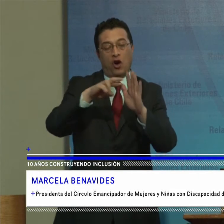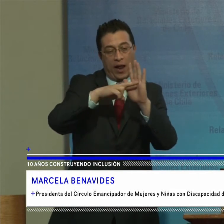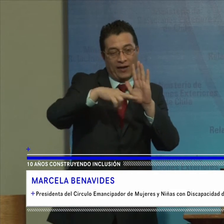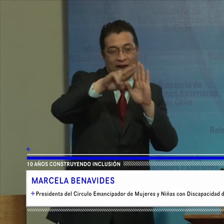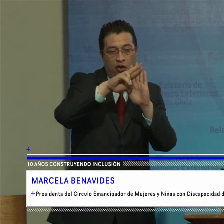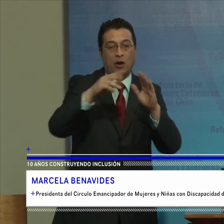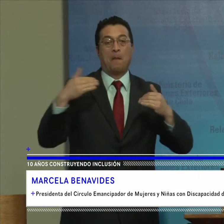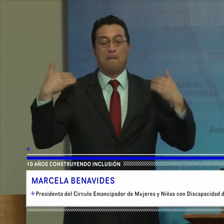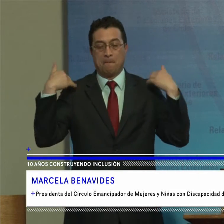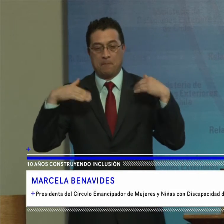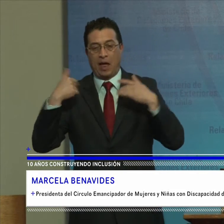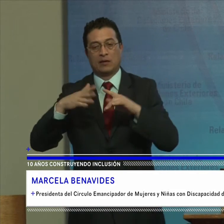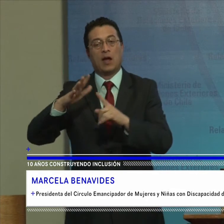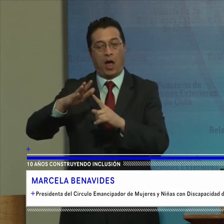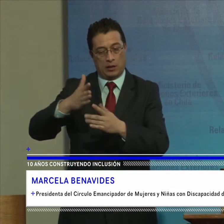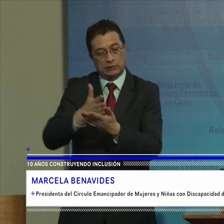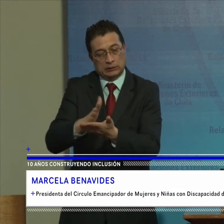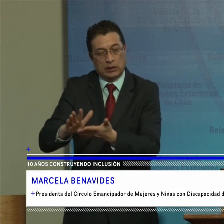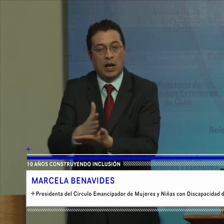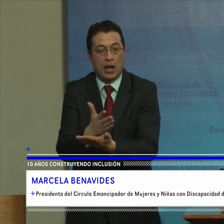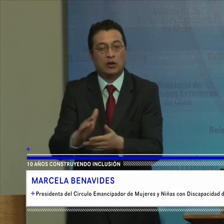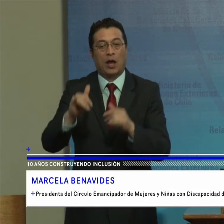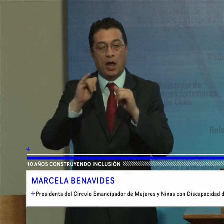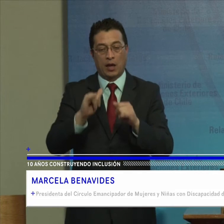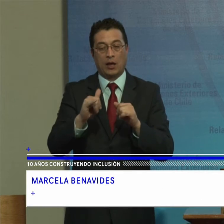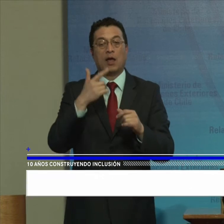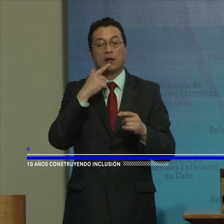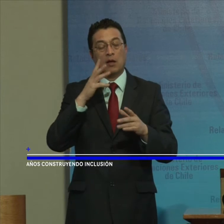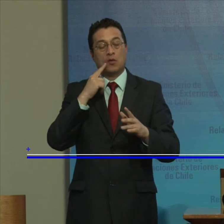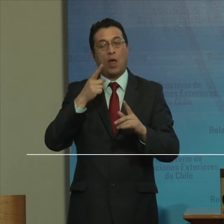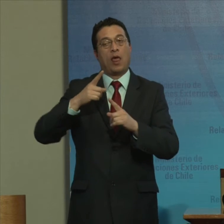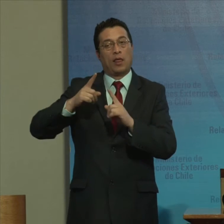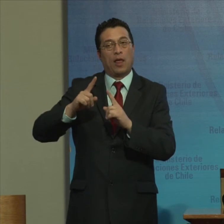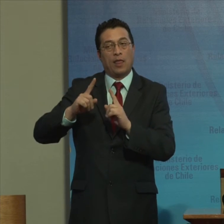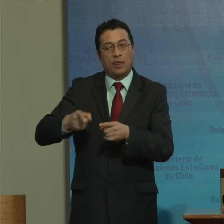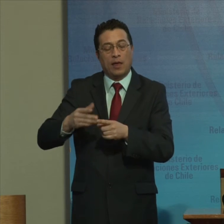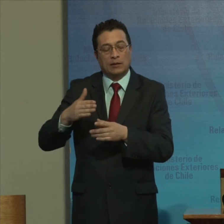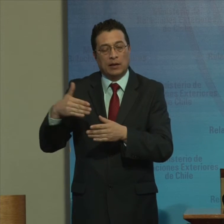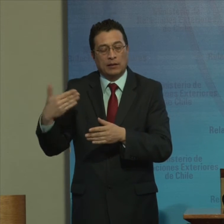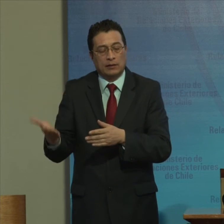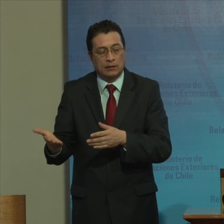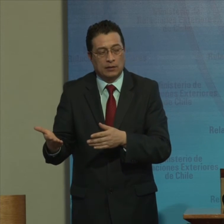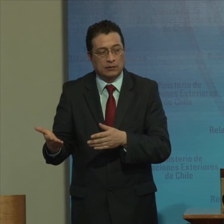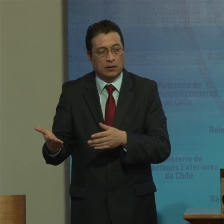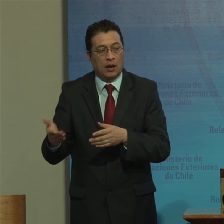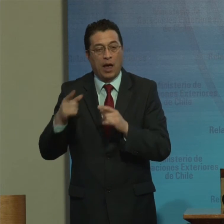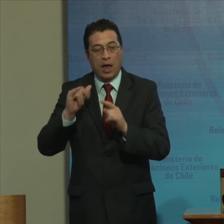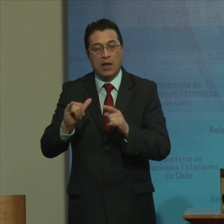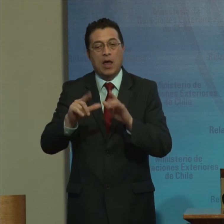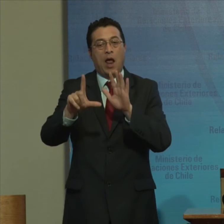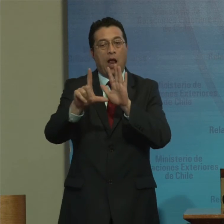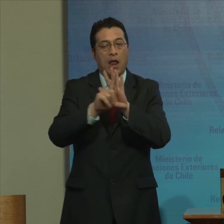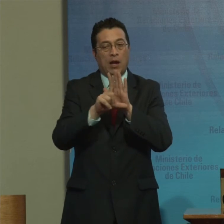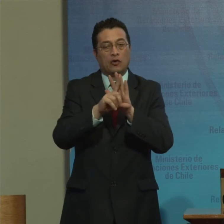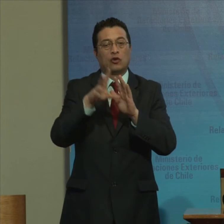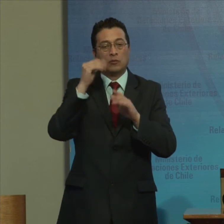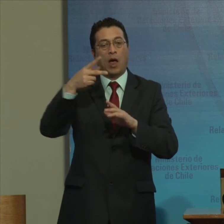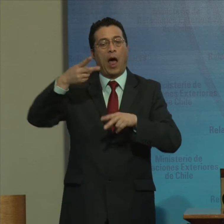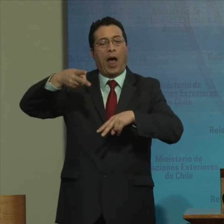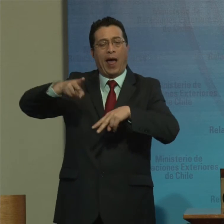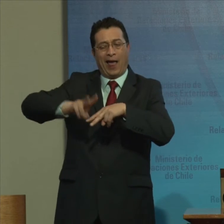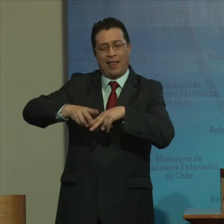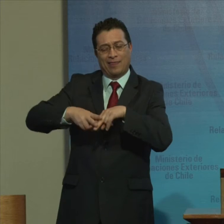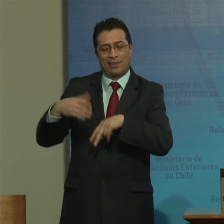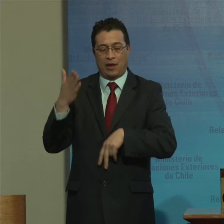Prácticas Seriegadoras Incluso La prescindencia Y las legislaciones Obsoletas